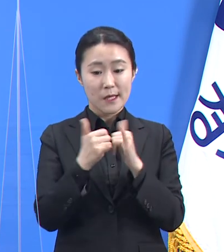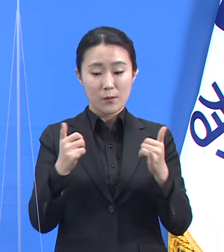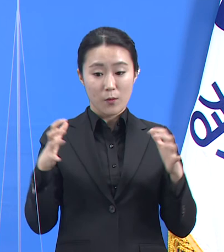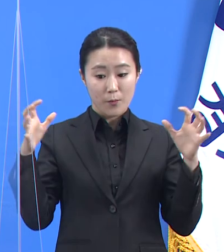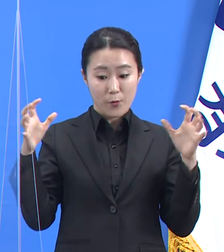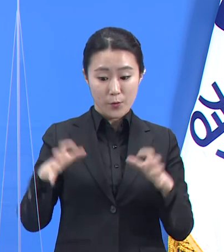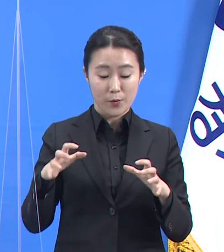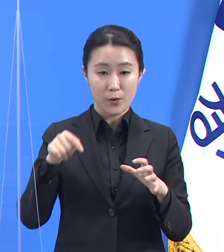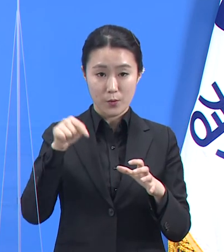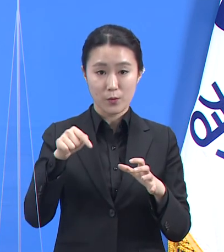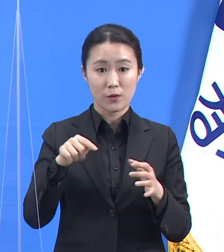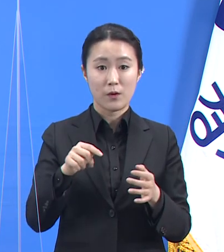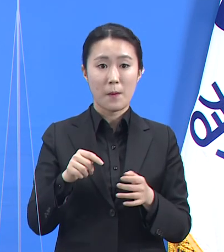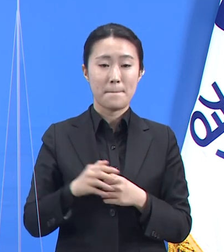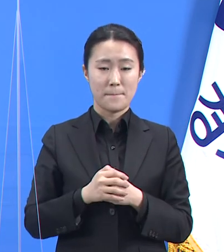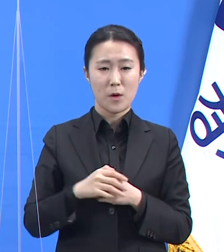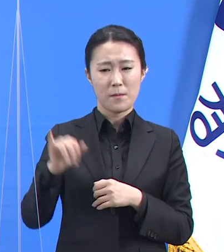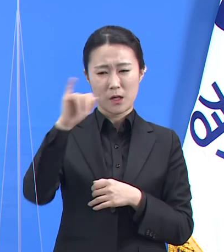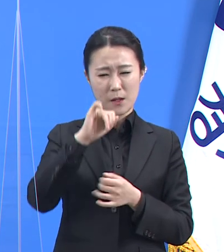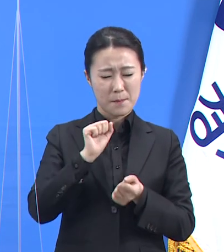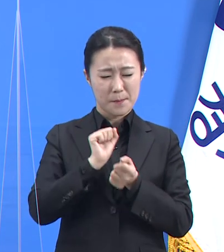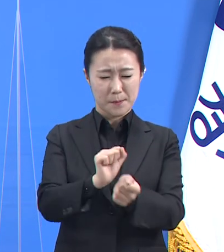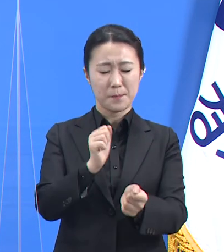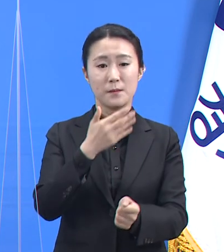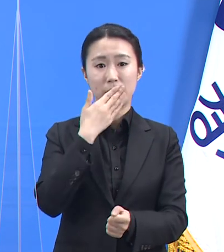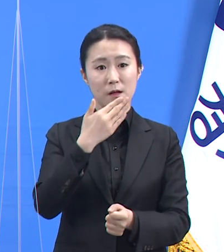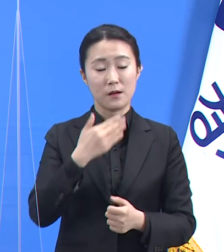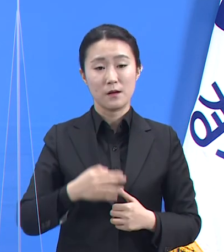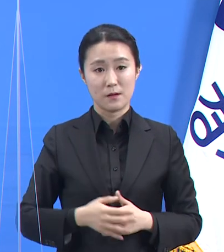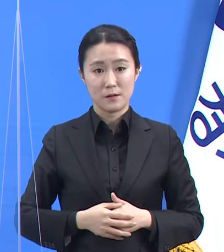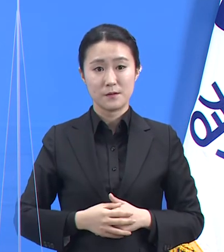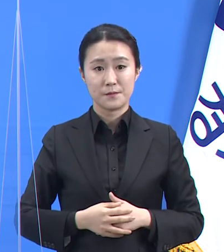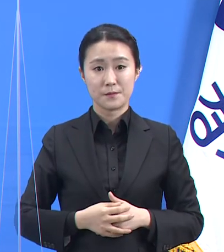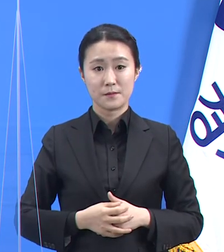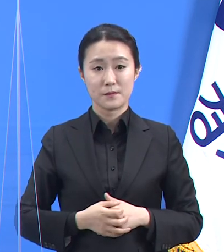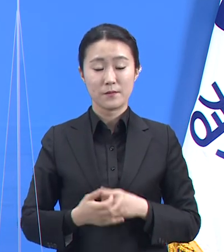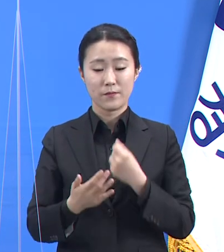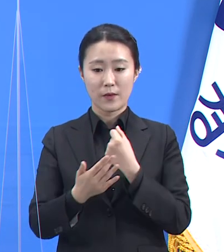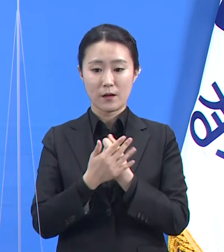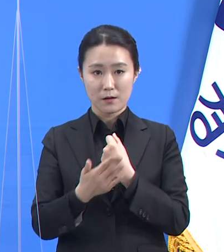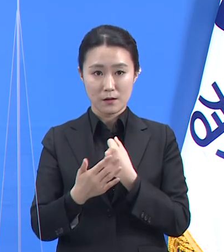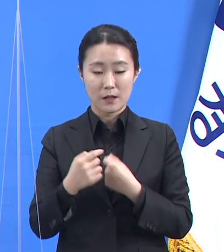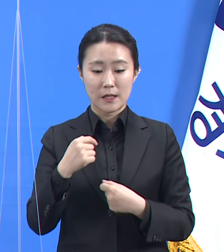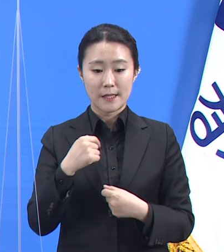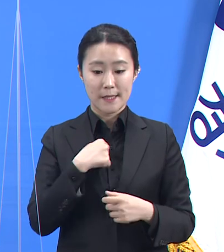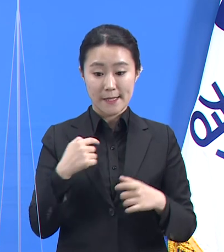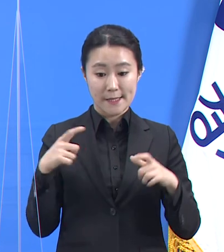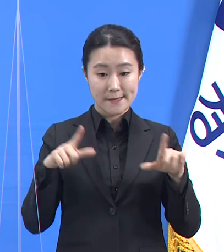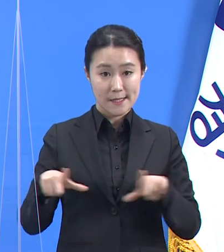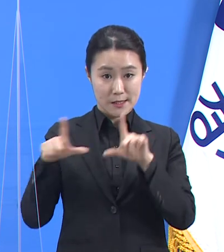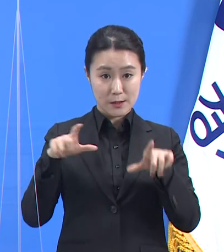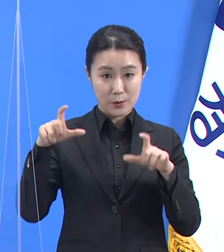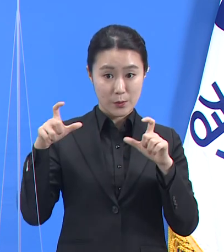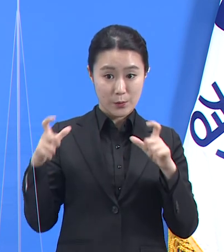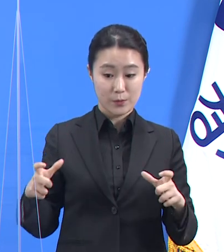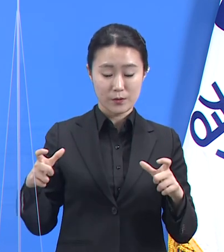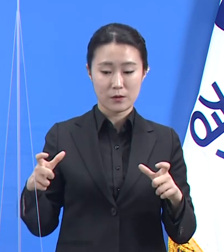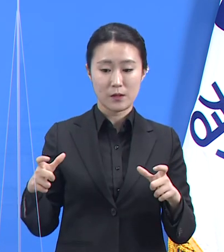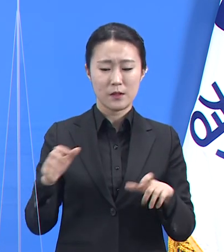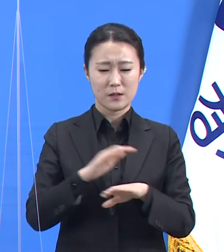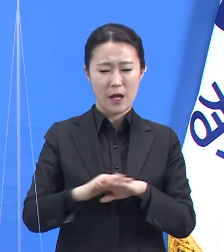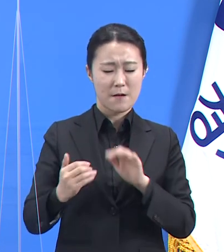유입되고 확산될 수 있습니다. 따라서 각자 자기 지역을 잘 막아내야 합니다.